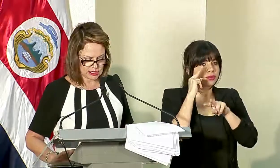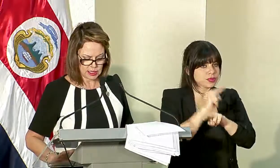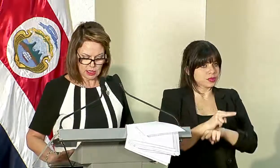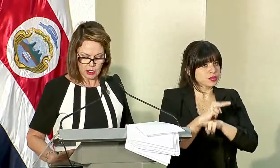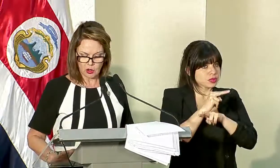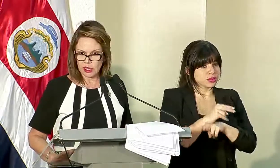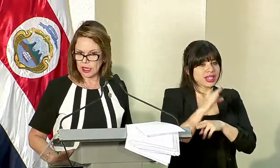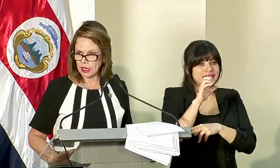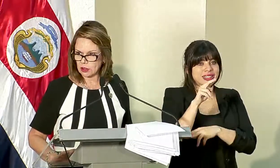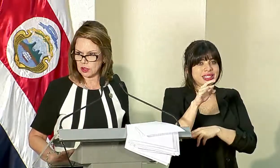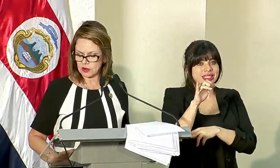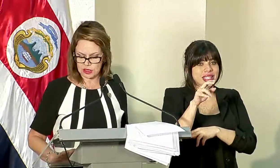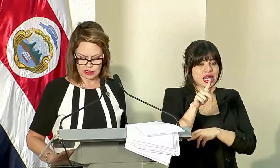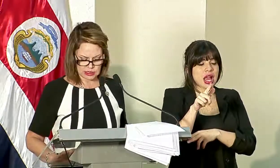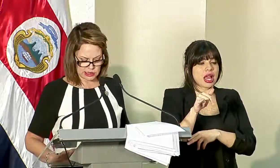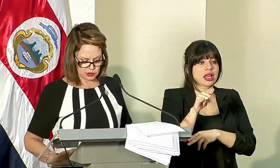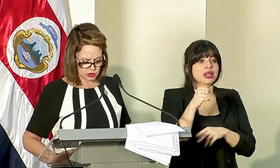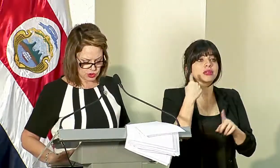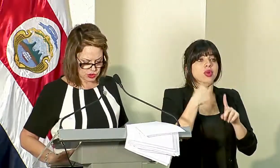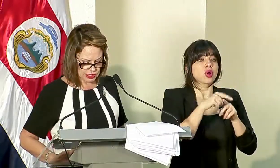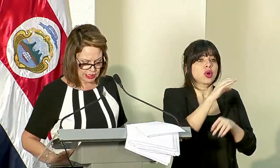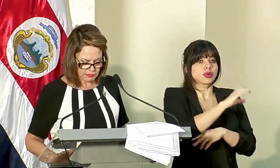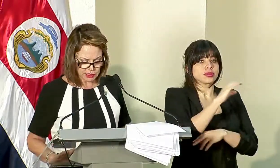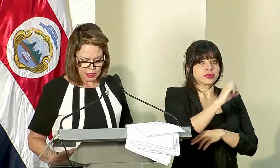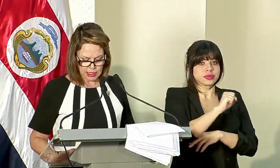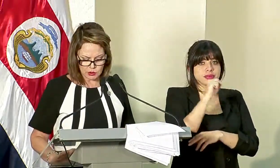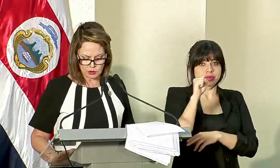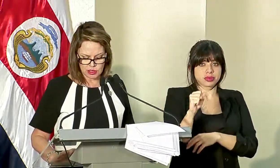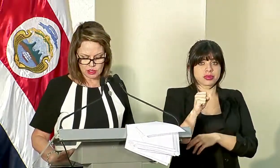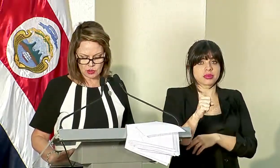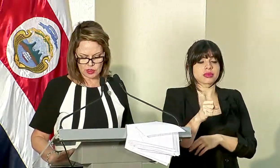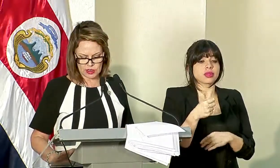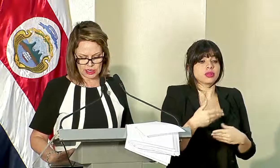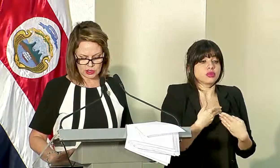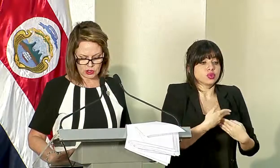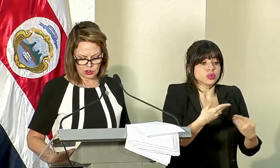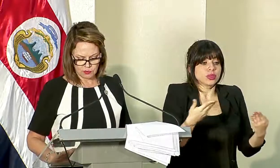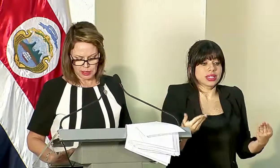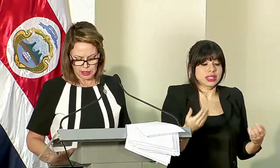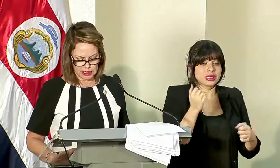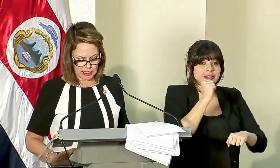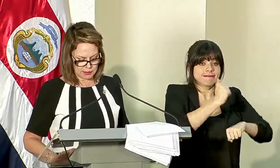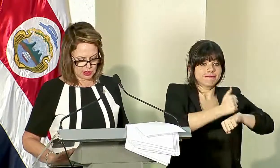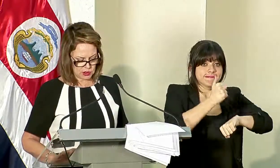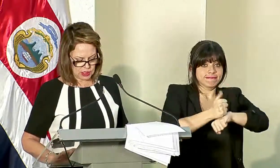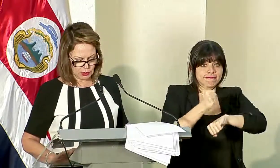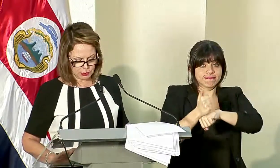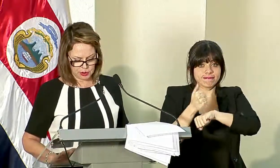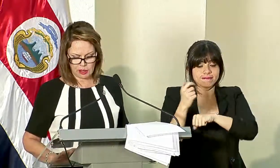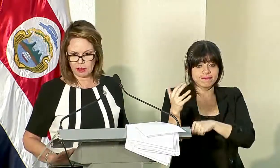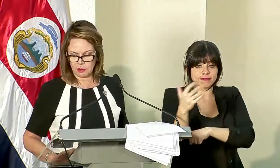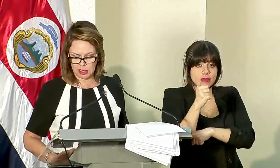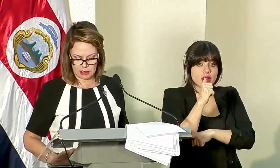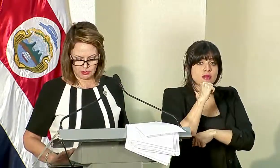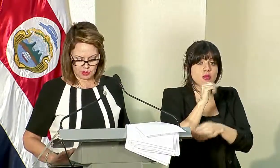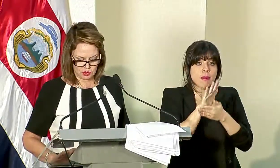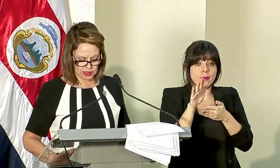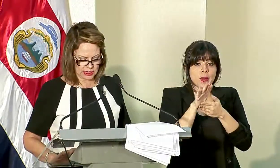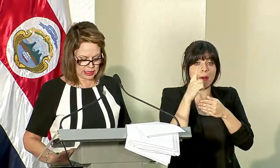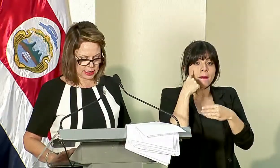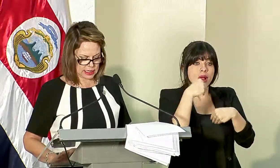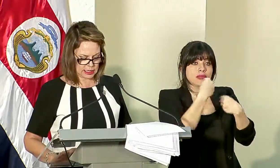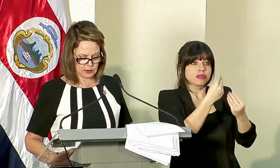encinais. Con la Caja Costarricense, el Seguro Social, el suministro e instalación de captación de agua potable para